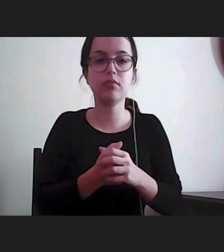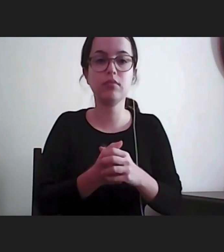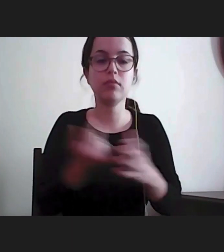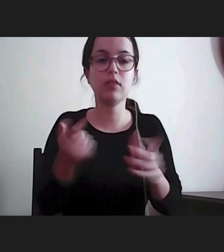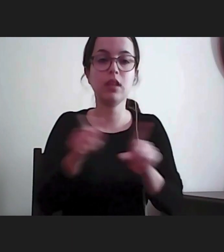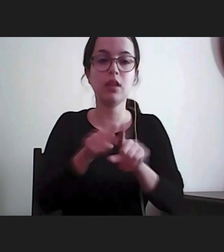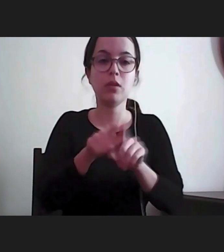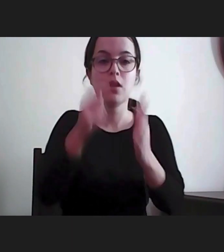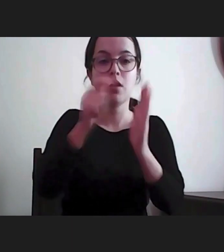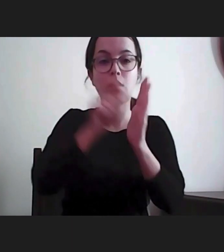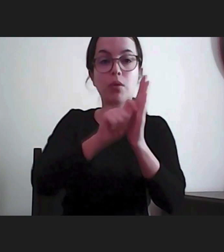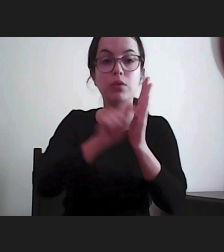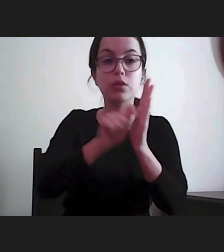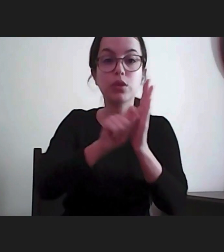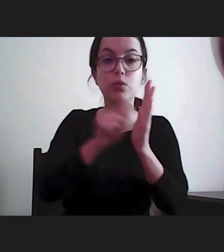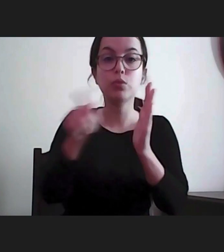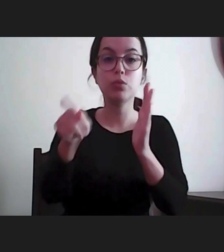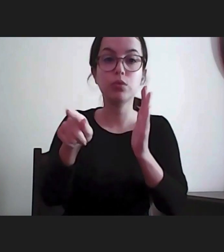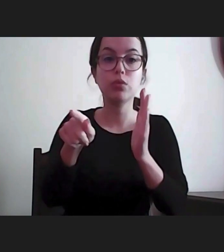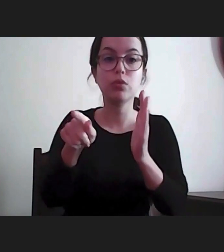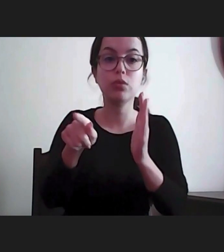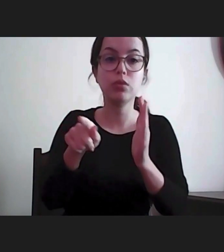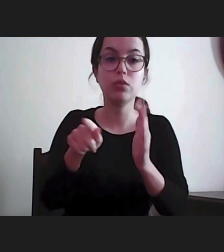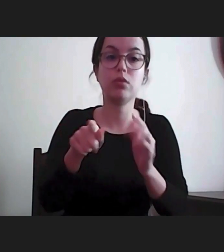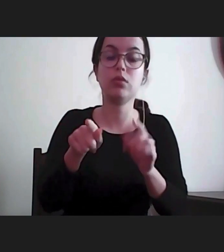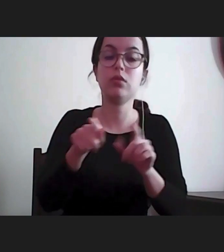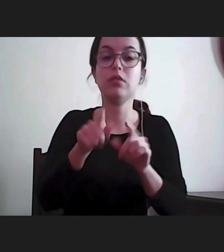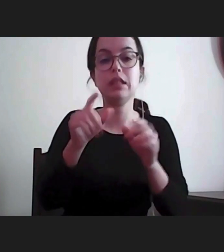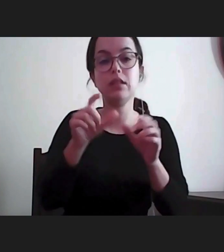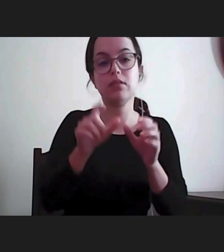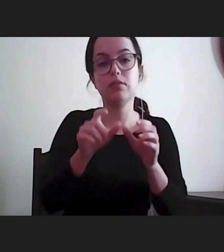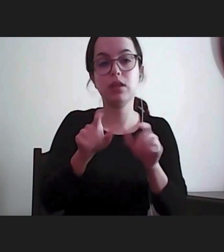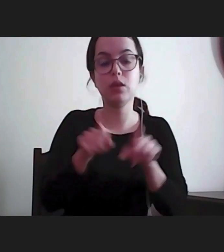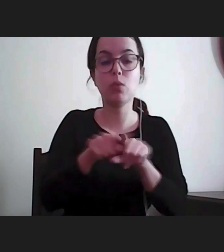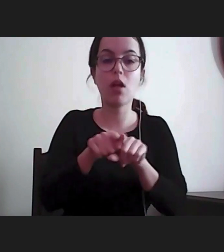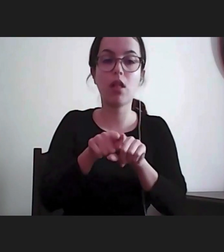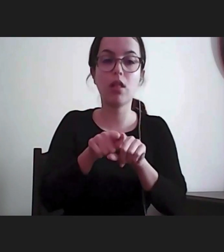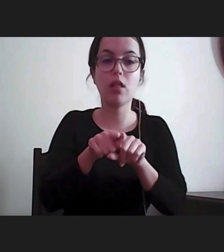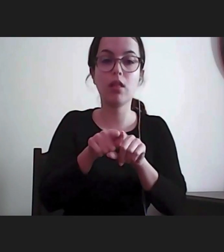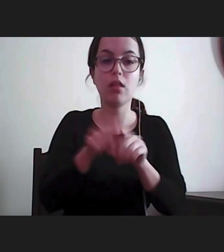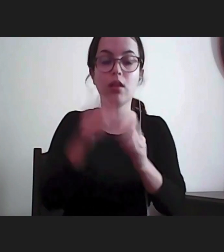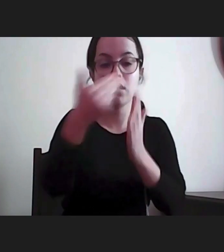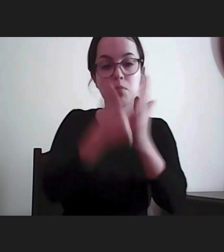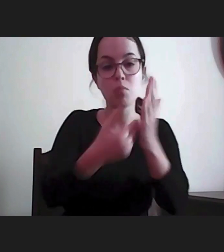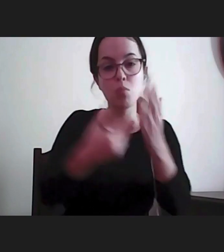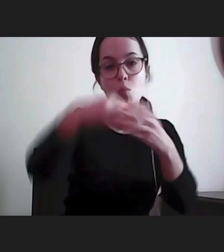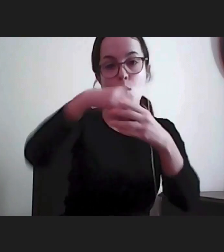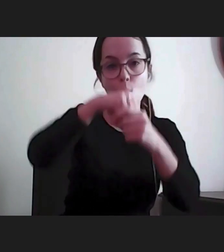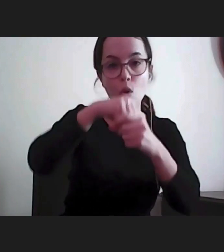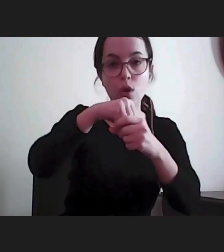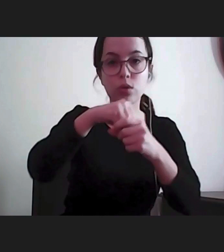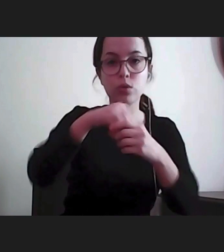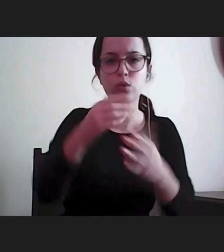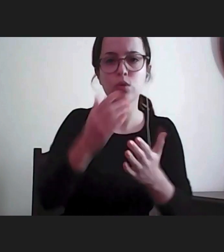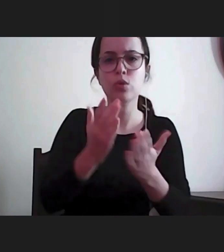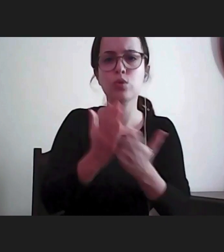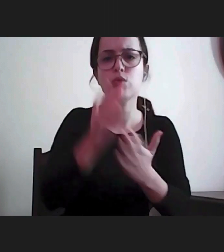do Provedor passa a ter sede constitucional, e não meramente legal.